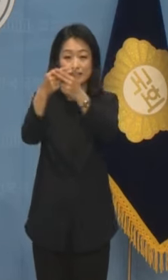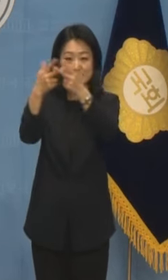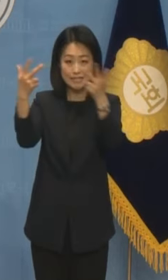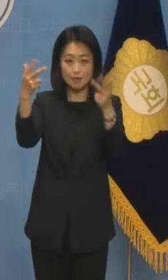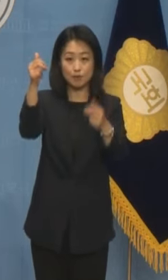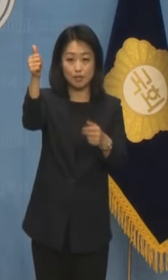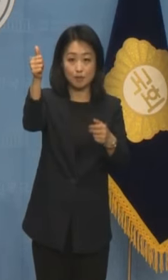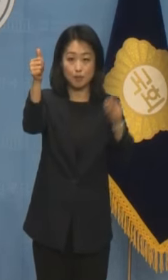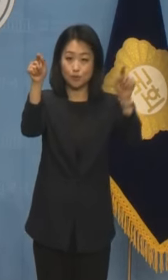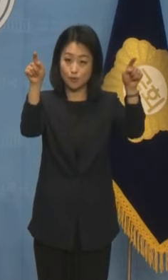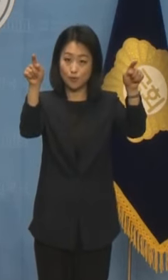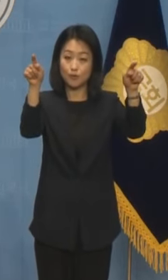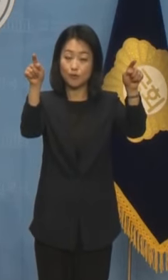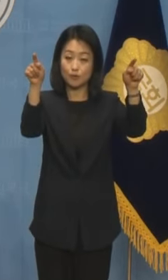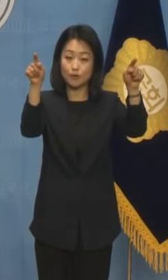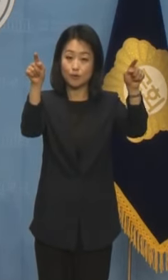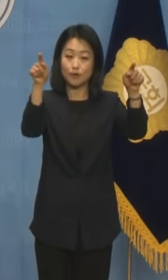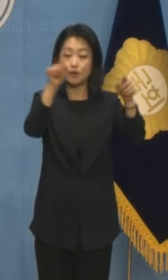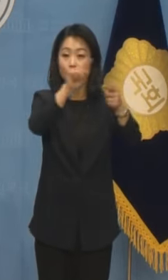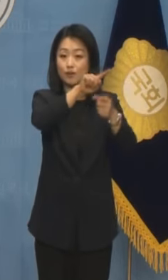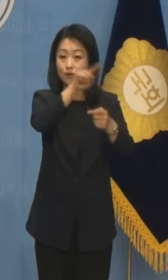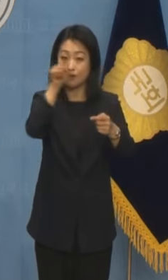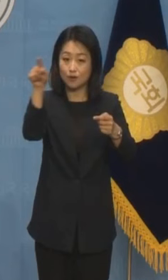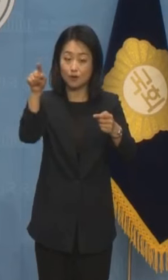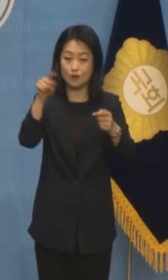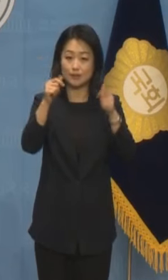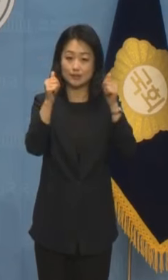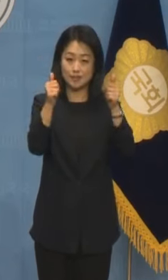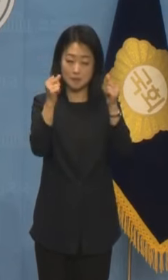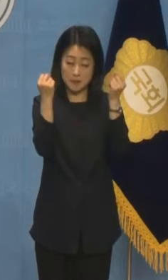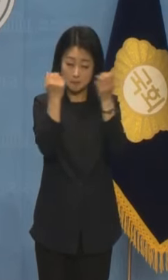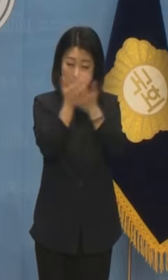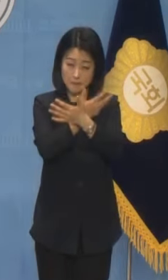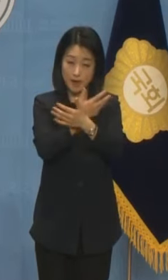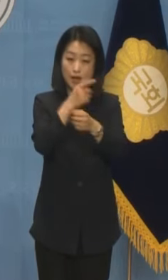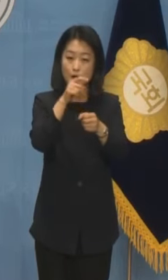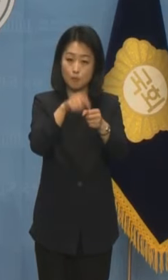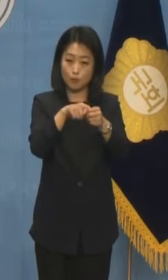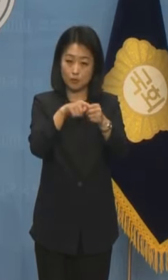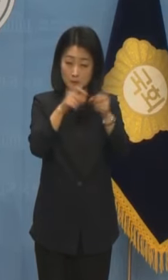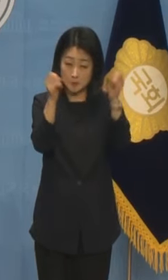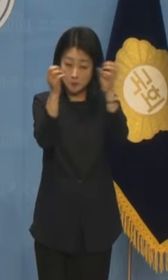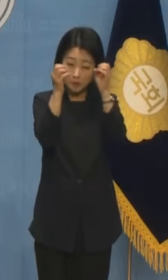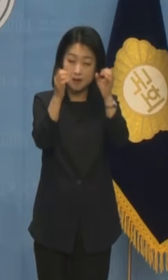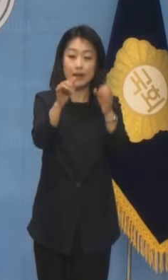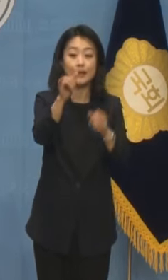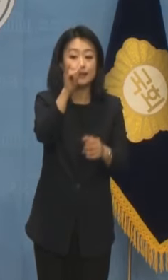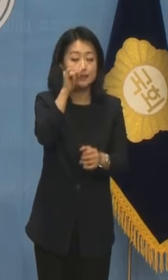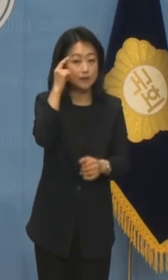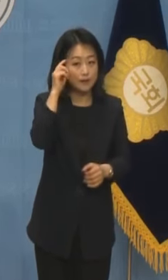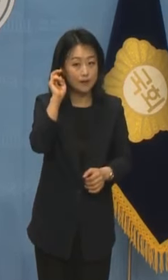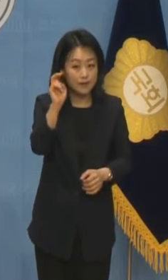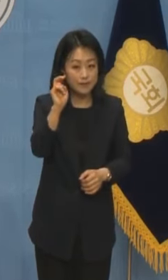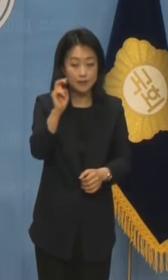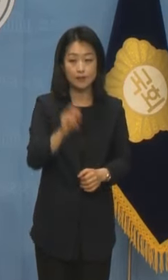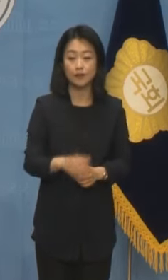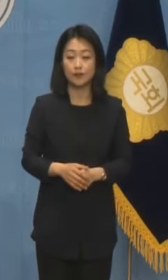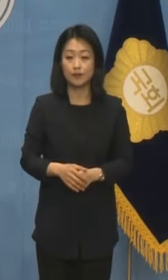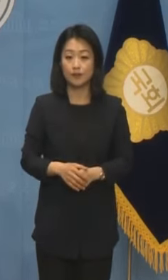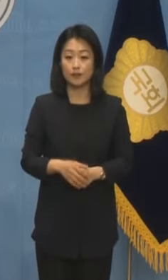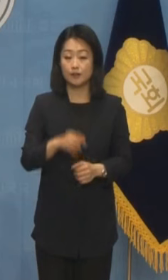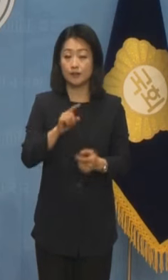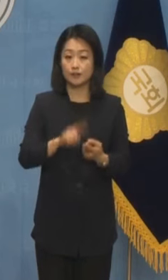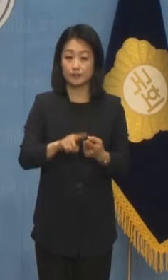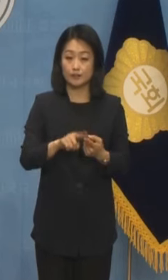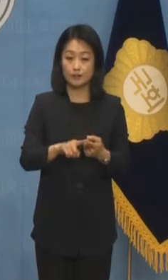대표 양측이 사법 리스크 딜을 한 것은 아닌지 의심할 우려가 매우 큽니다. 이와 같은 의혹에 대해